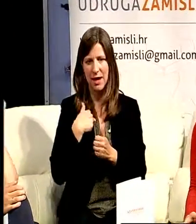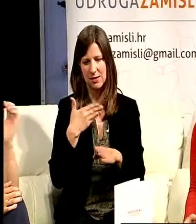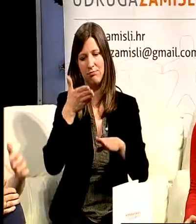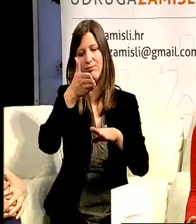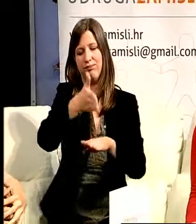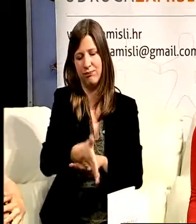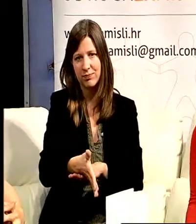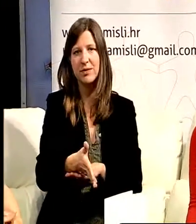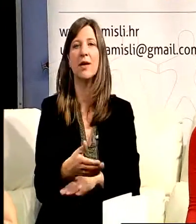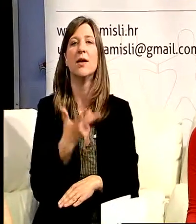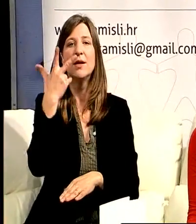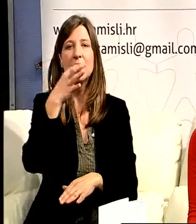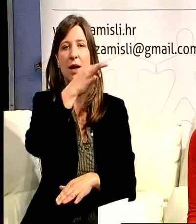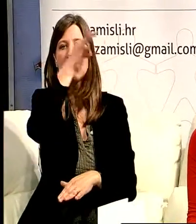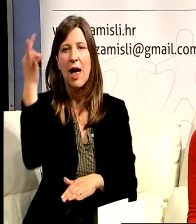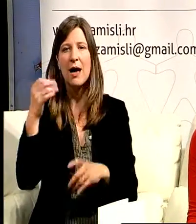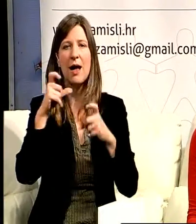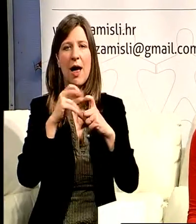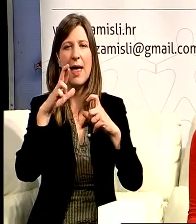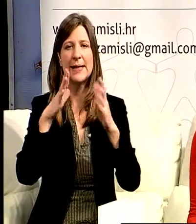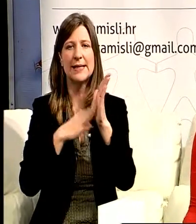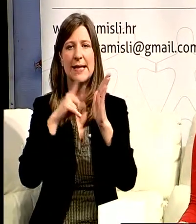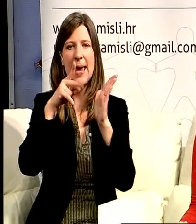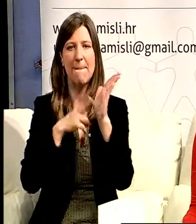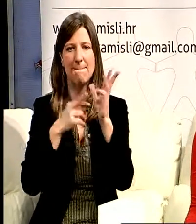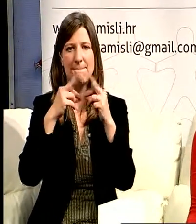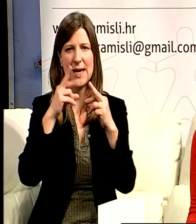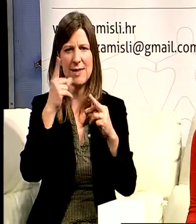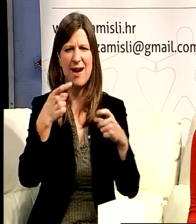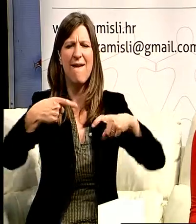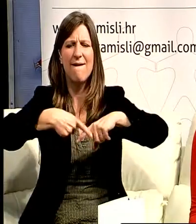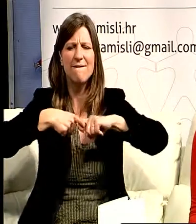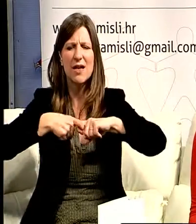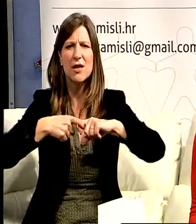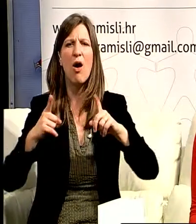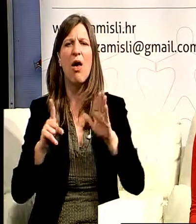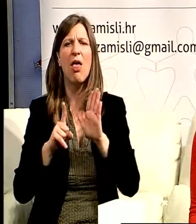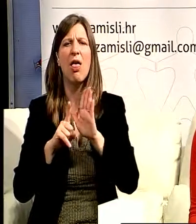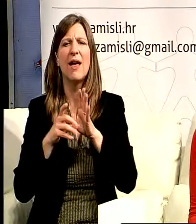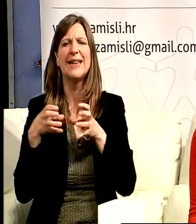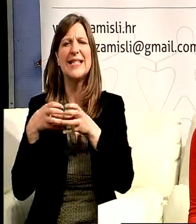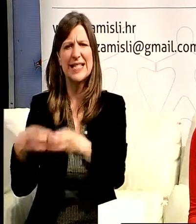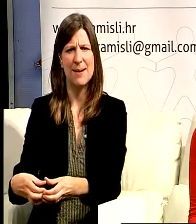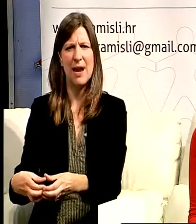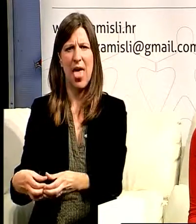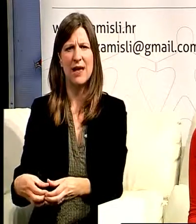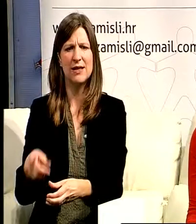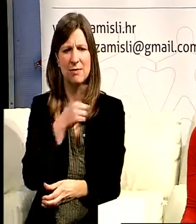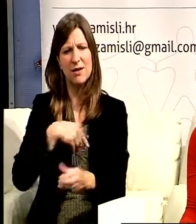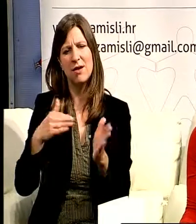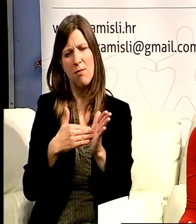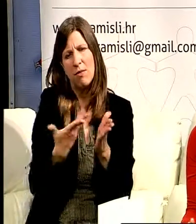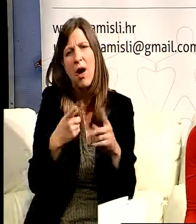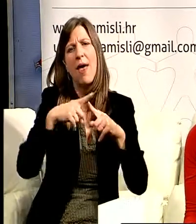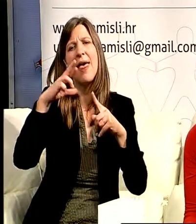kad smo tri dana imali seminar o diskriminaciji, odnosno smanjivanju diskriminacije u zajednici.